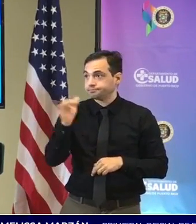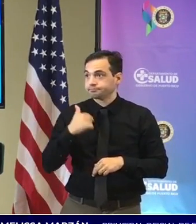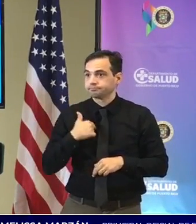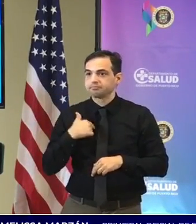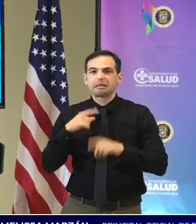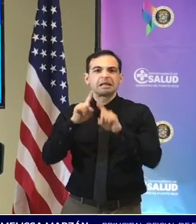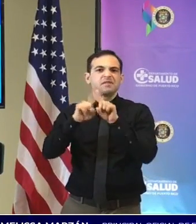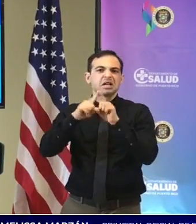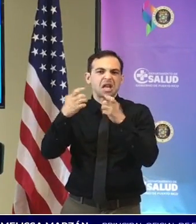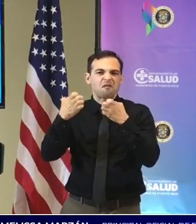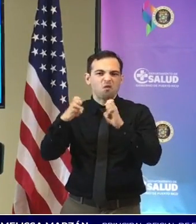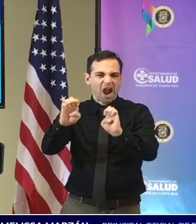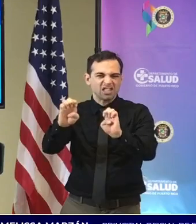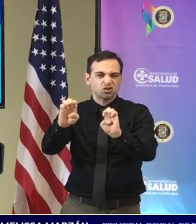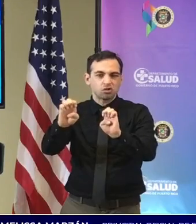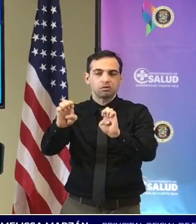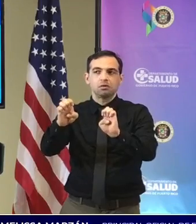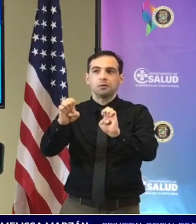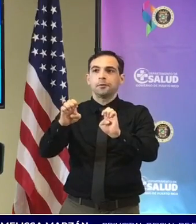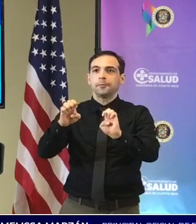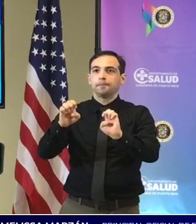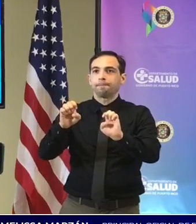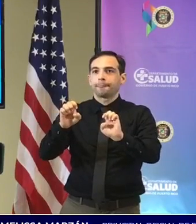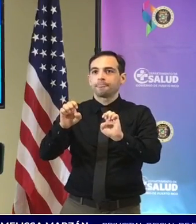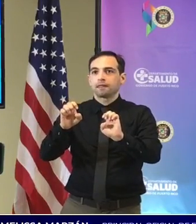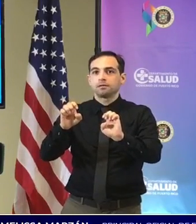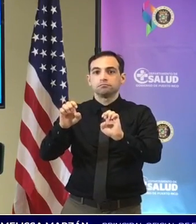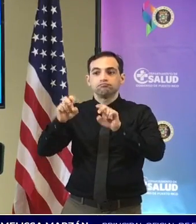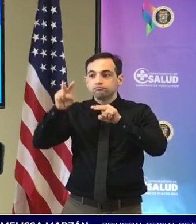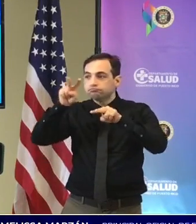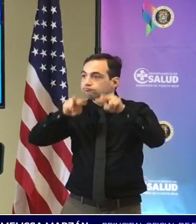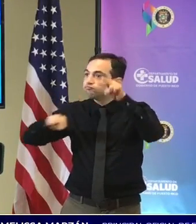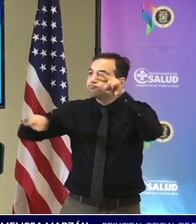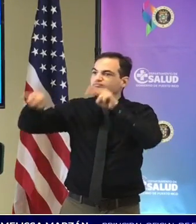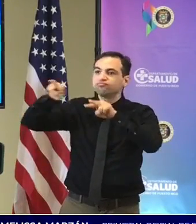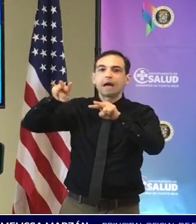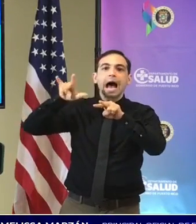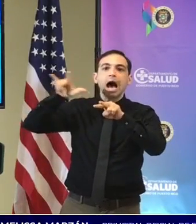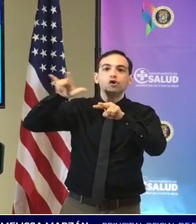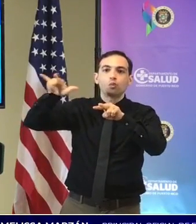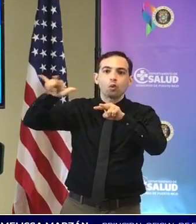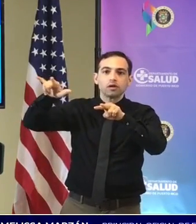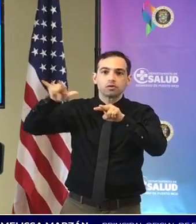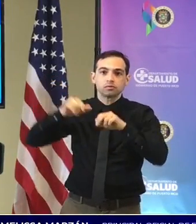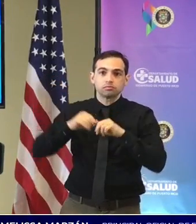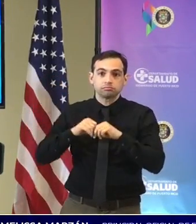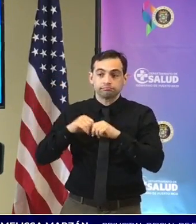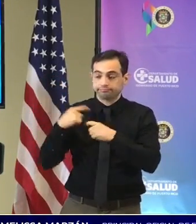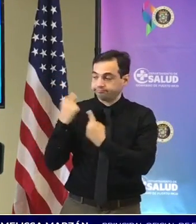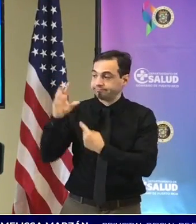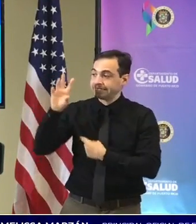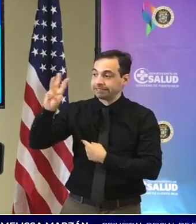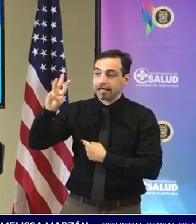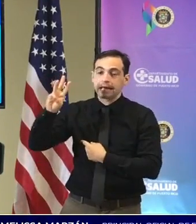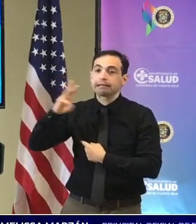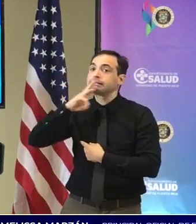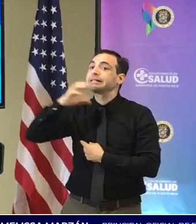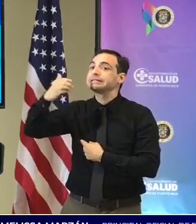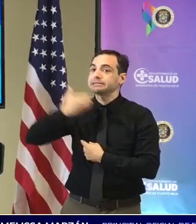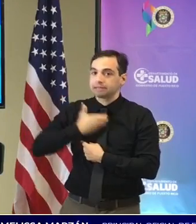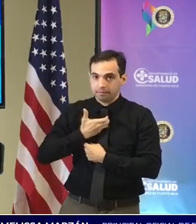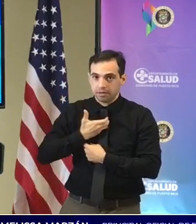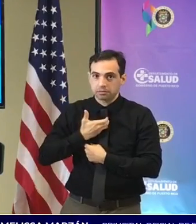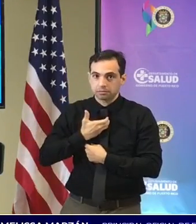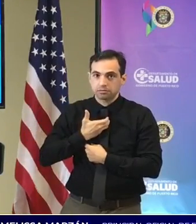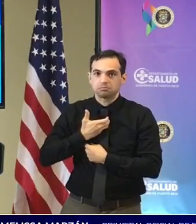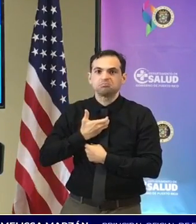están haciendo para vigilancia en los aeropuertos desde el 6 de diciembre que comenzó el esfuerzo de